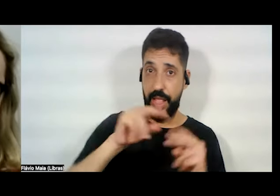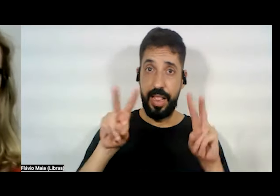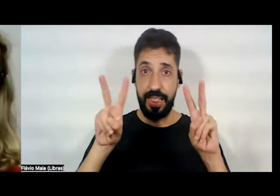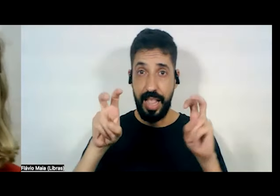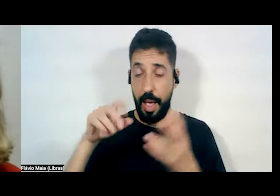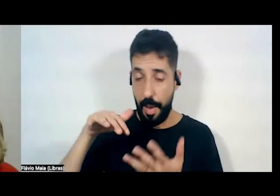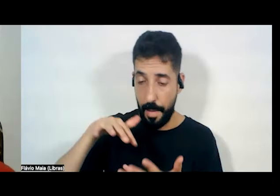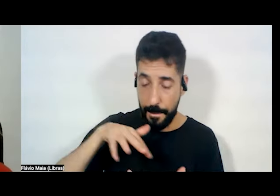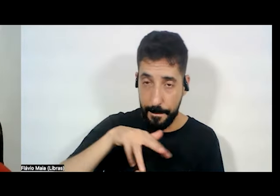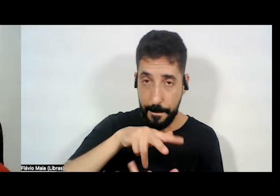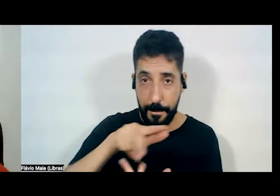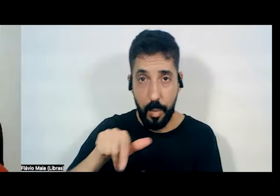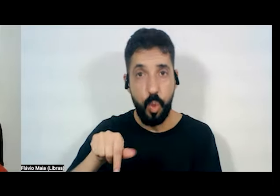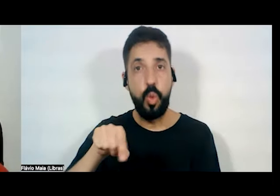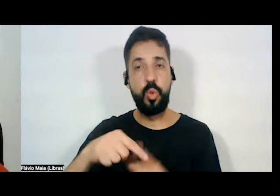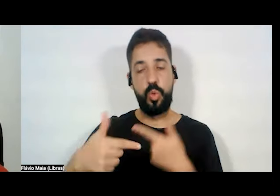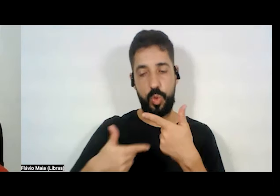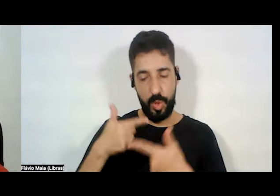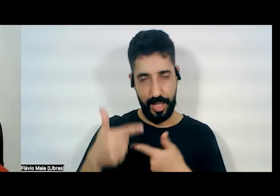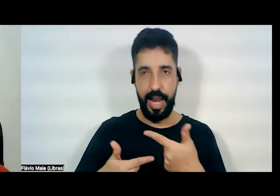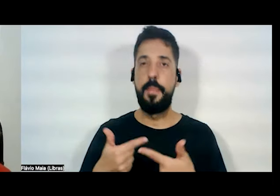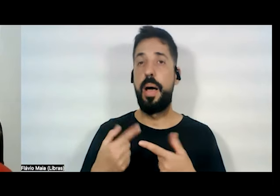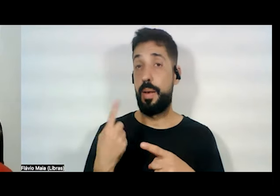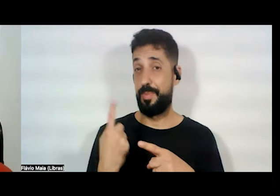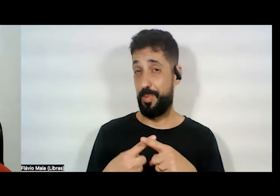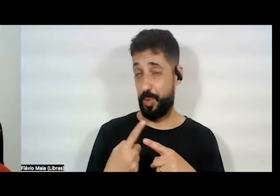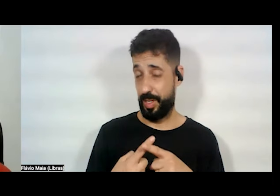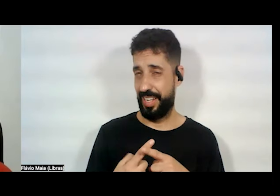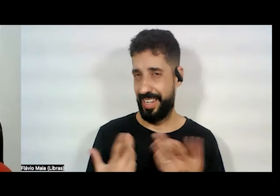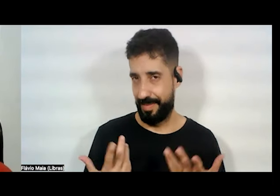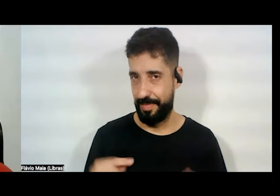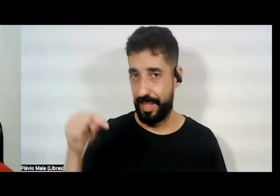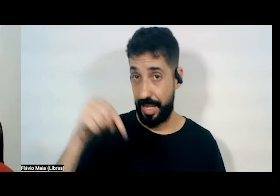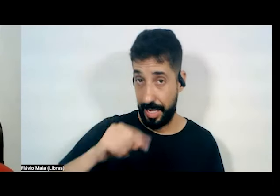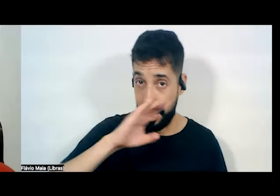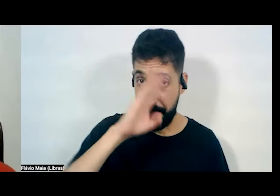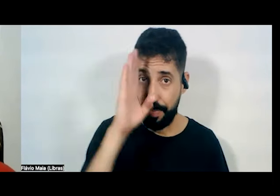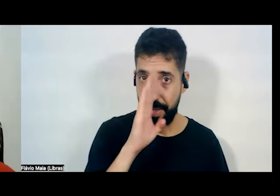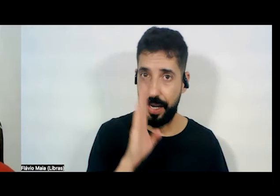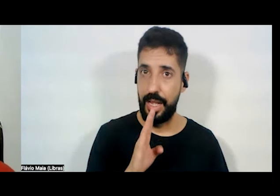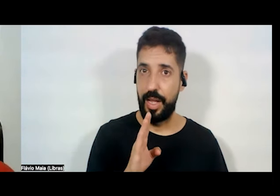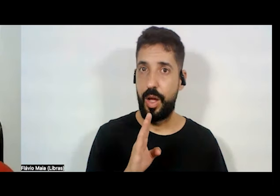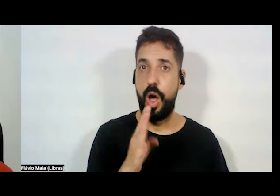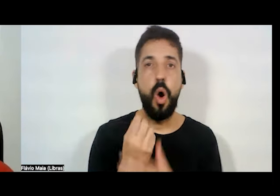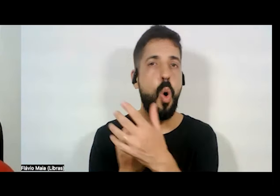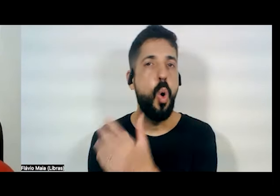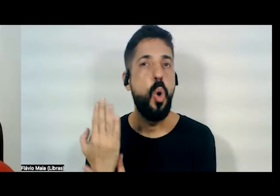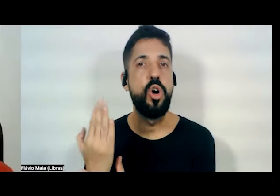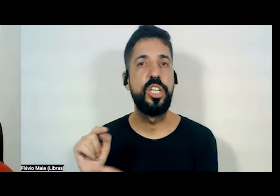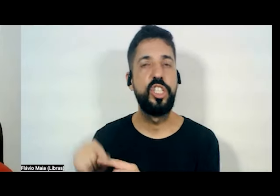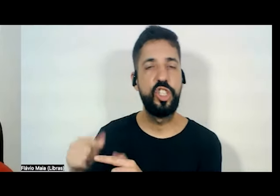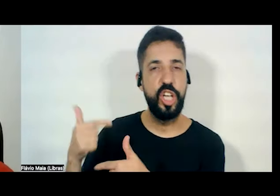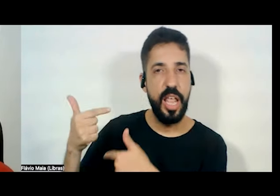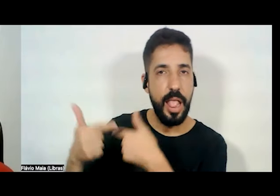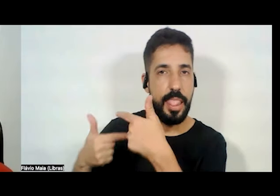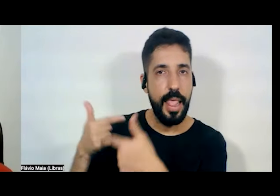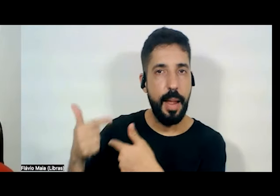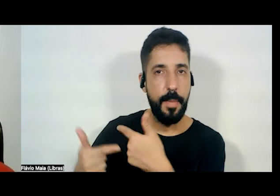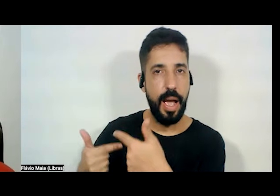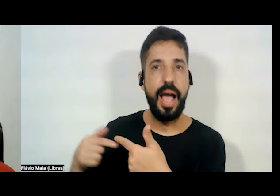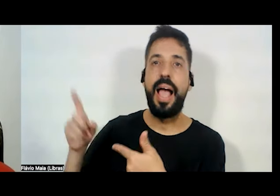do trabalho, porque no Brasil a origem do trabalho é a